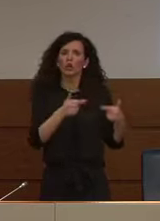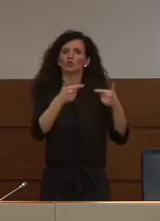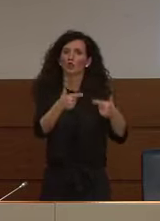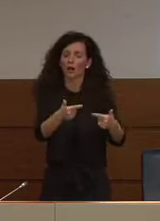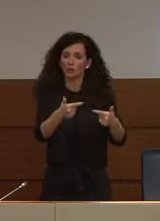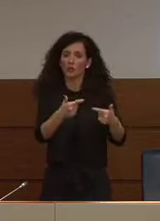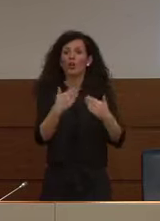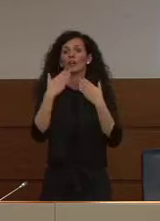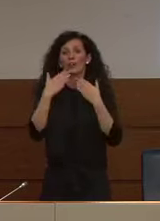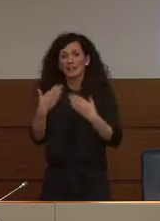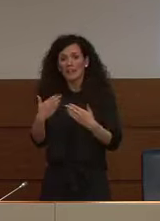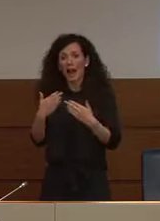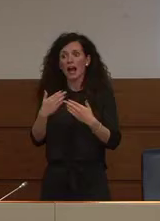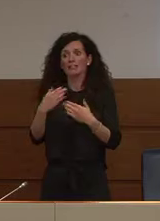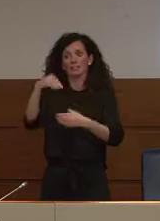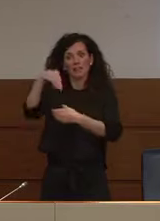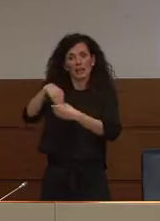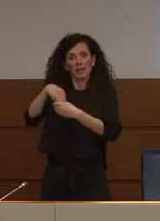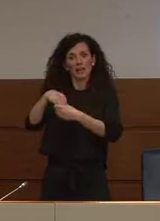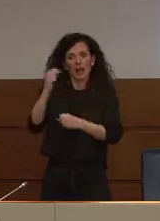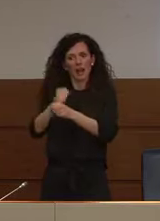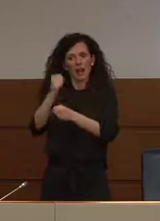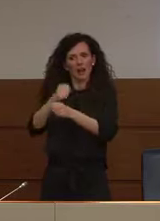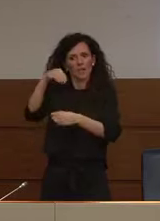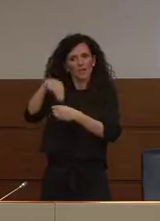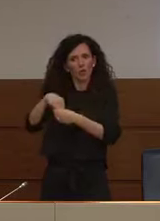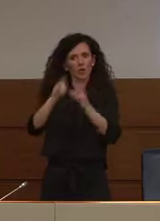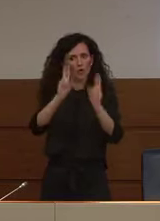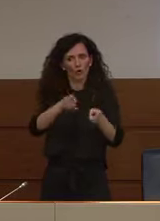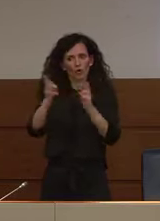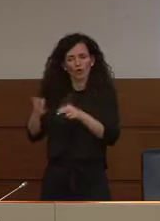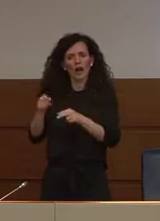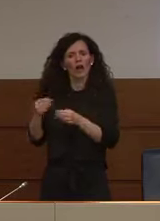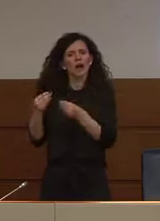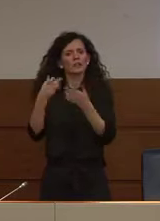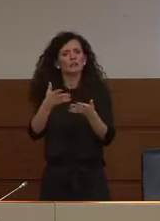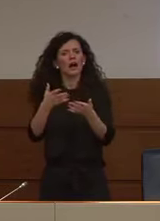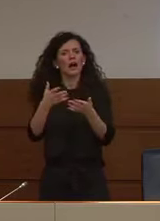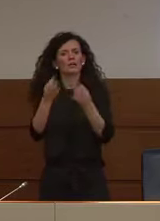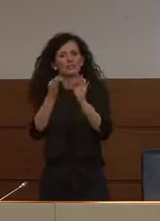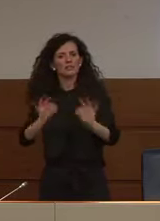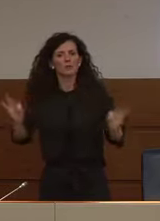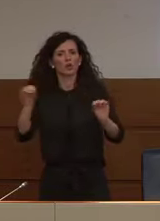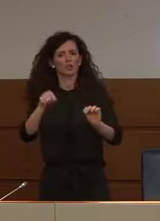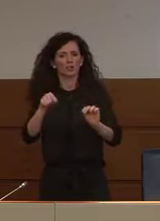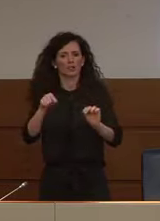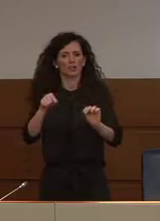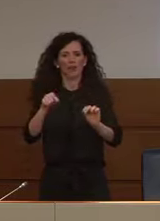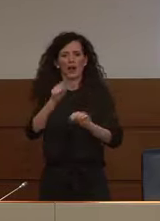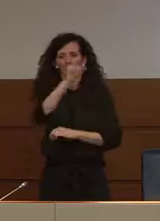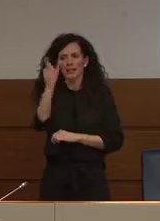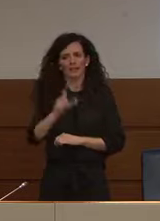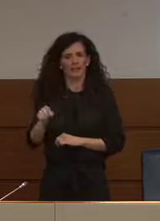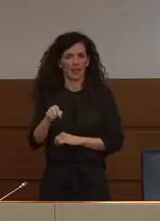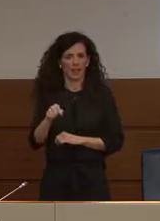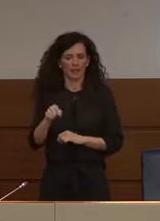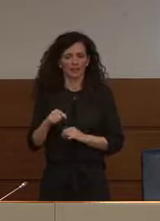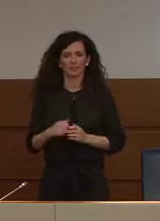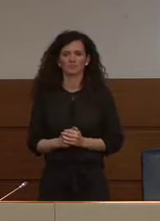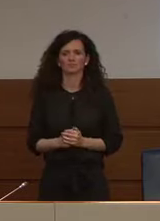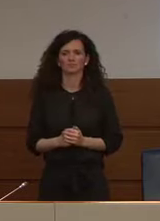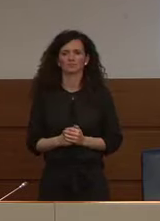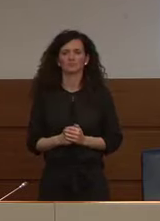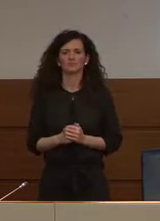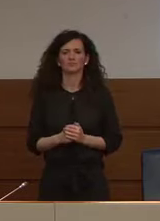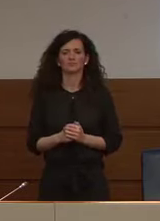lavora per garantire la disponibilità di emocomponenti nel nostro Paese. E poi il